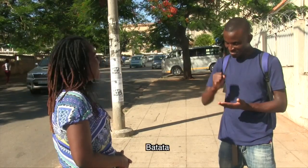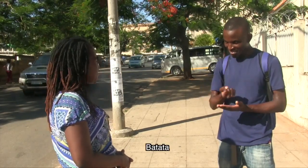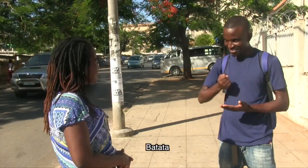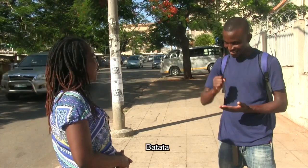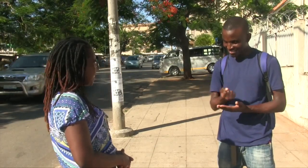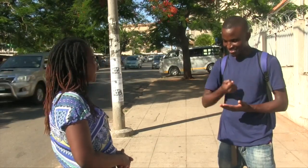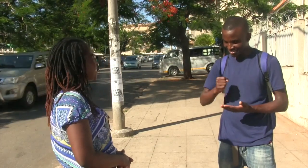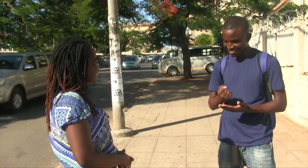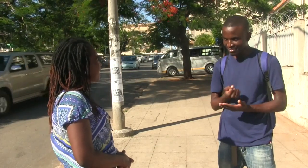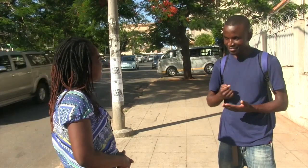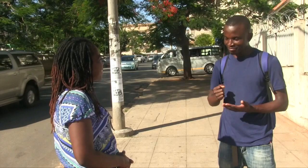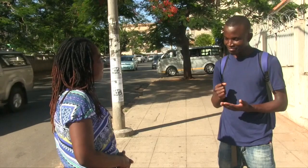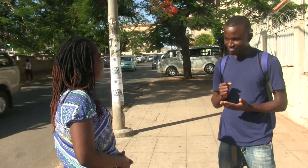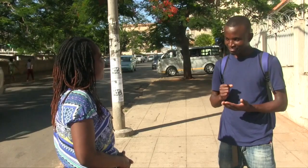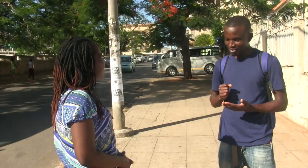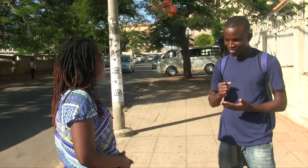Batata.